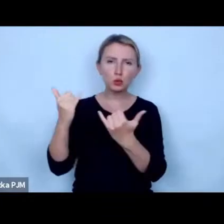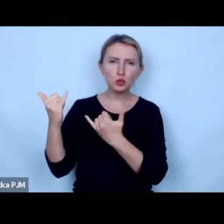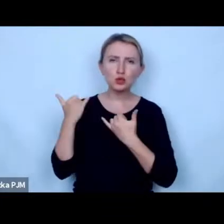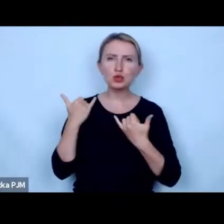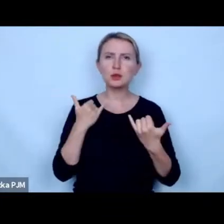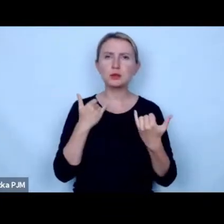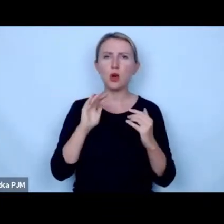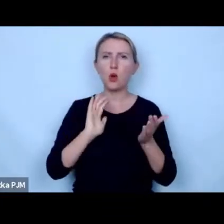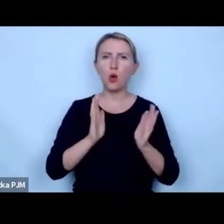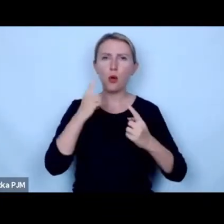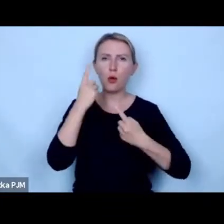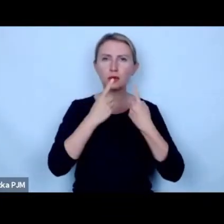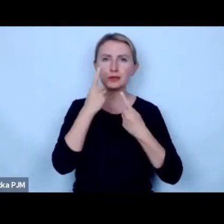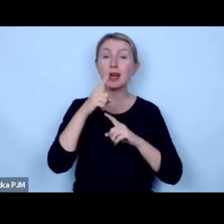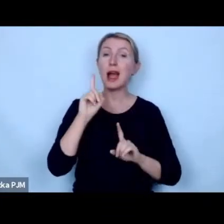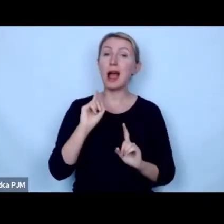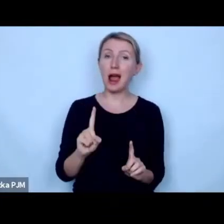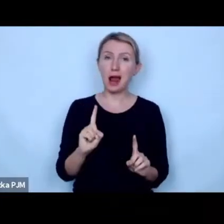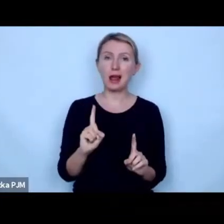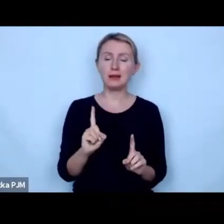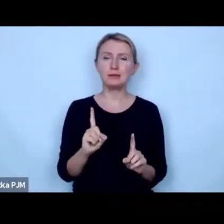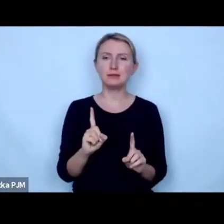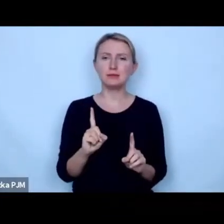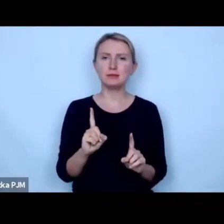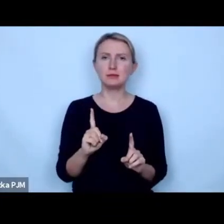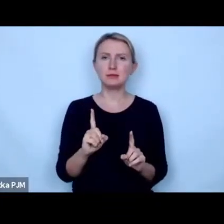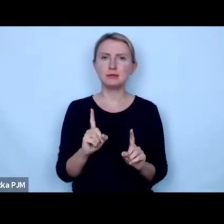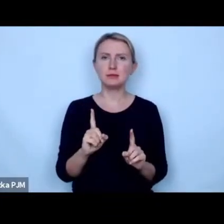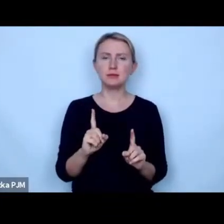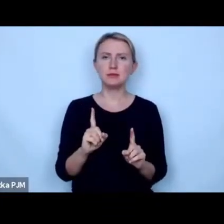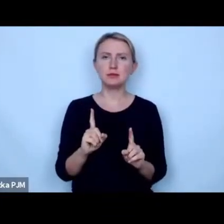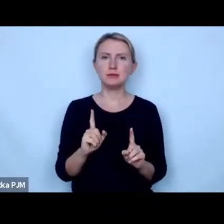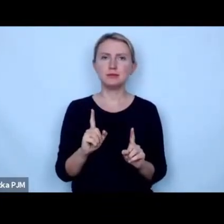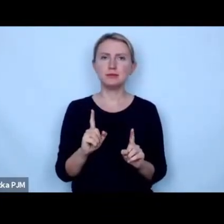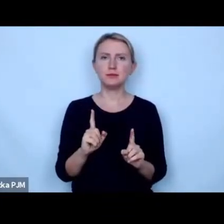podejścia natomiast mimo wszystko